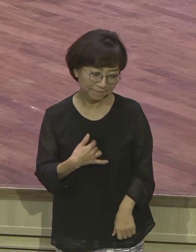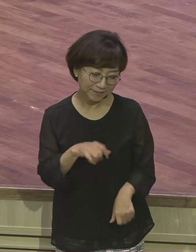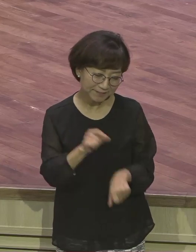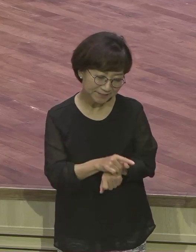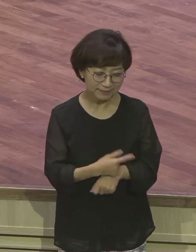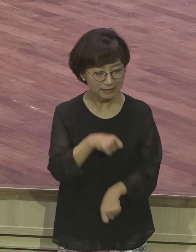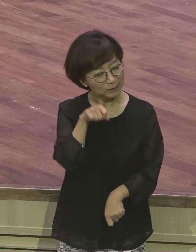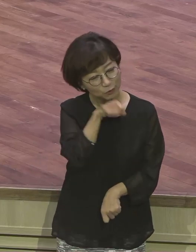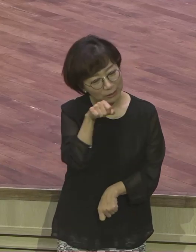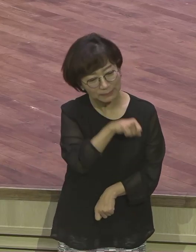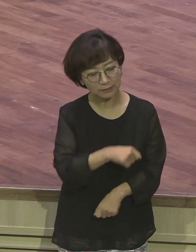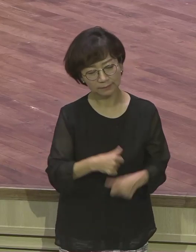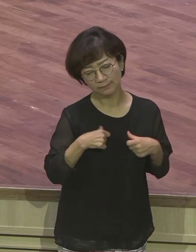포기해야 돼요 성경 인도받으려면